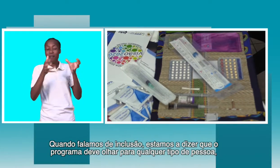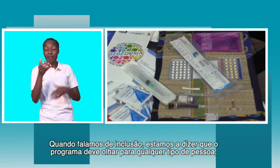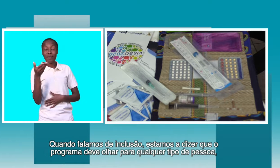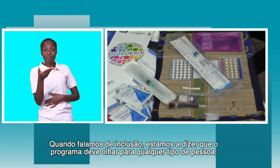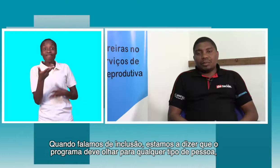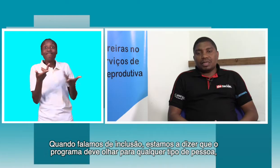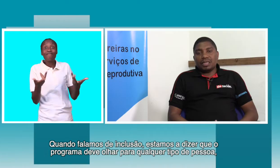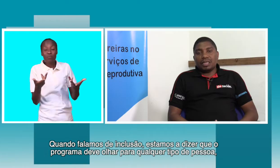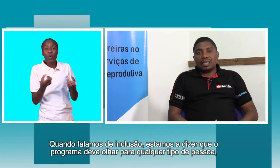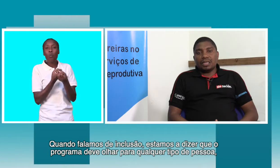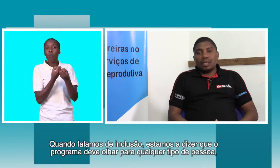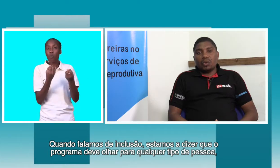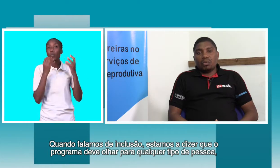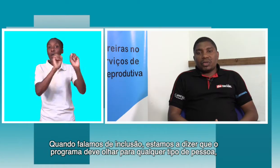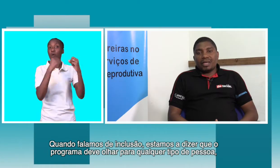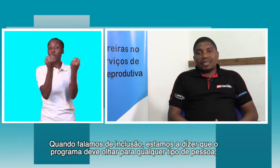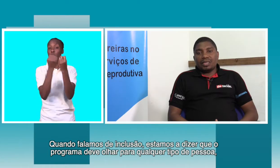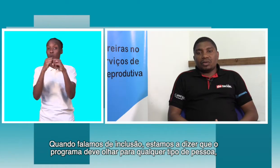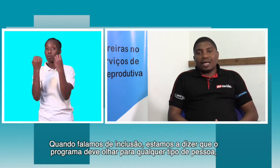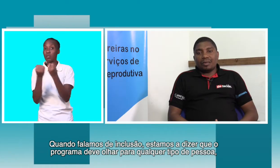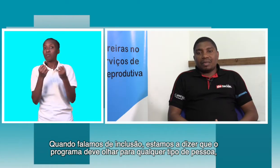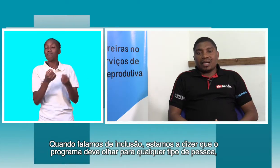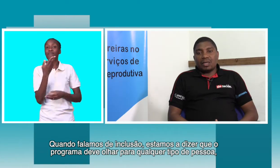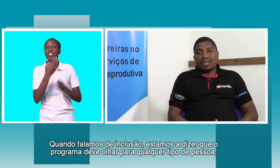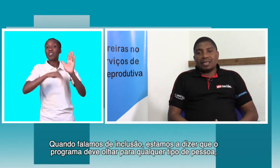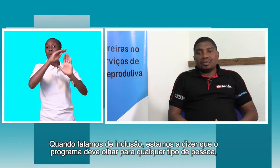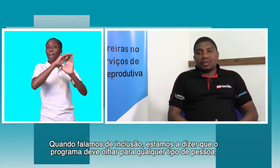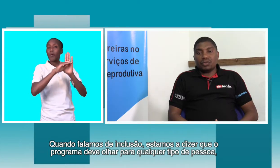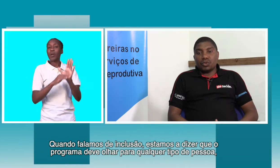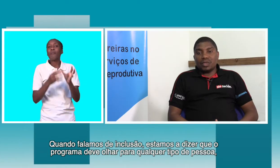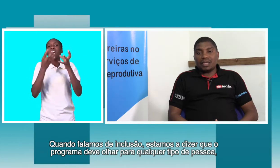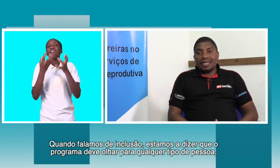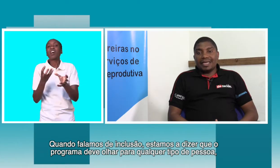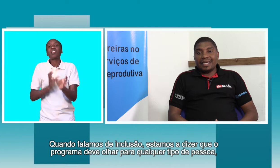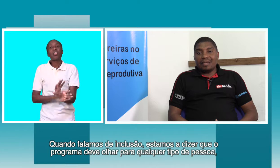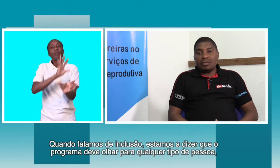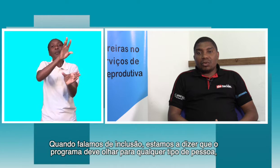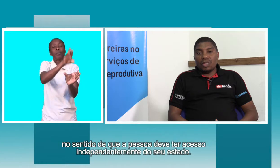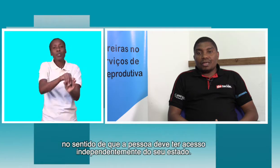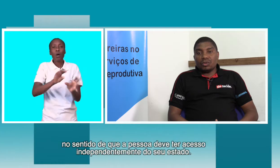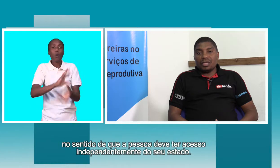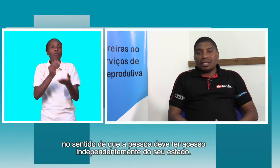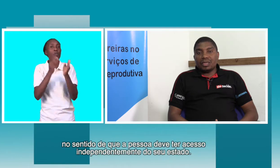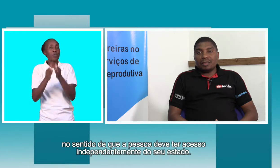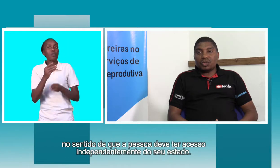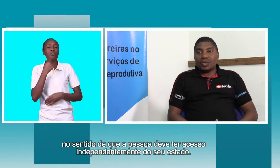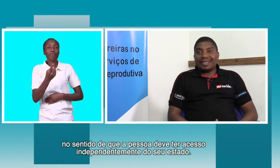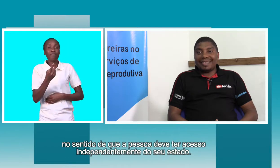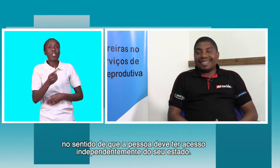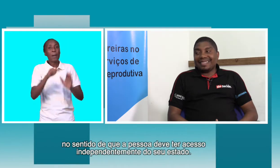inclusivos, estamos a dizer que o programa tem que olhar para qualquer tipo de pessoas e que olhe no sentido de que a pessoa tem que